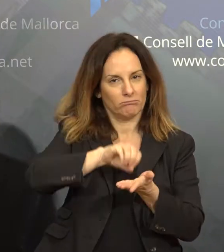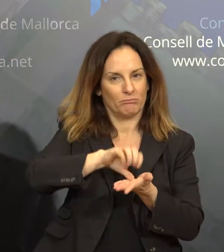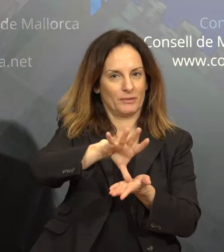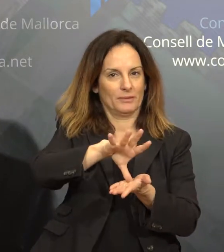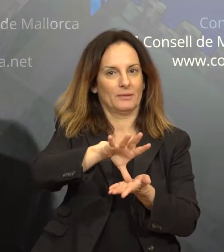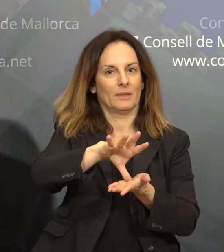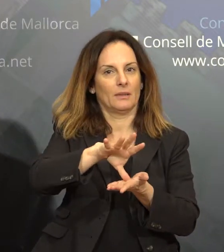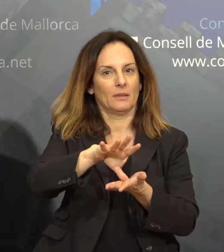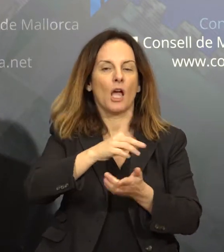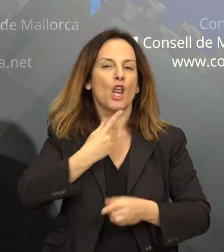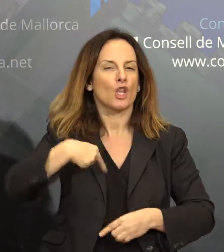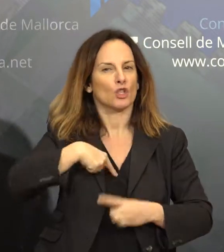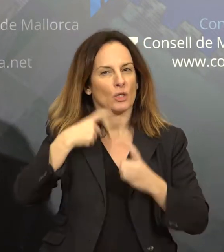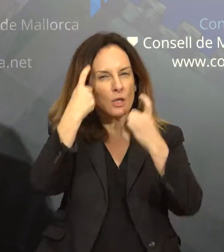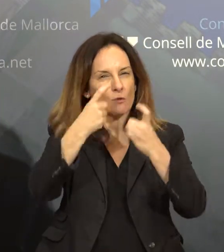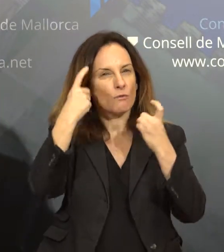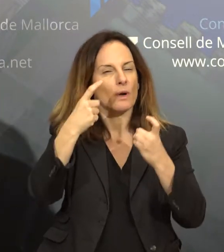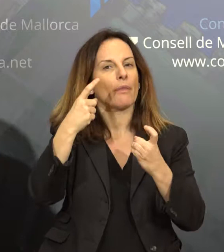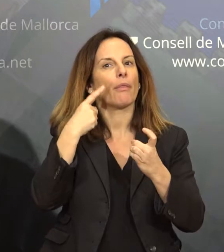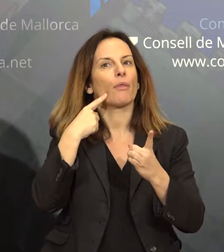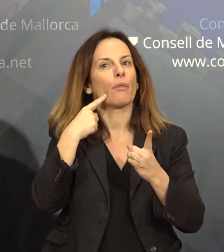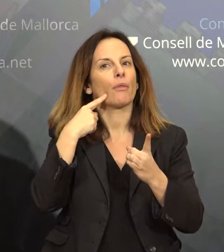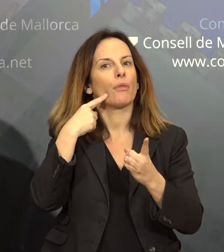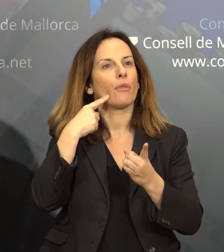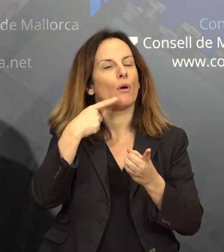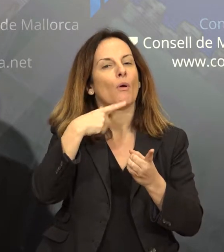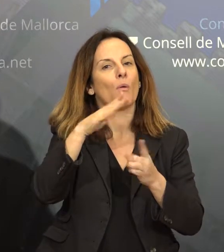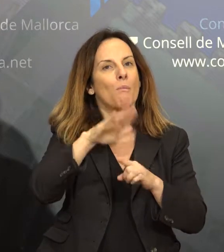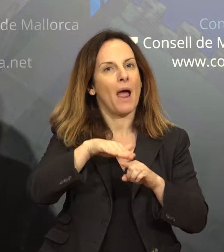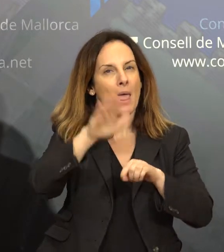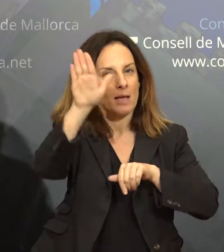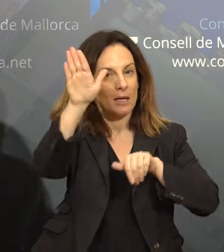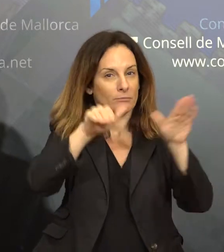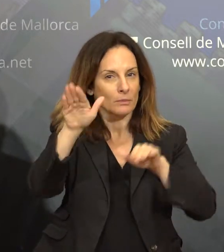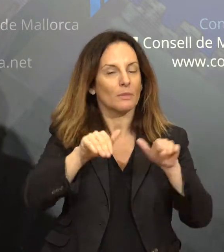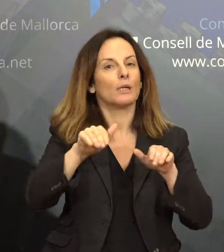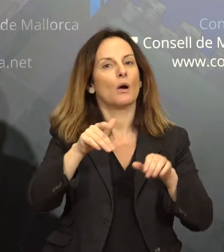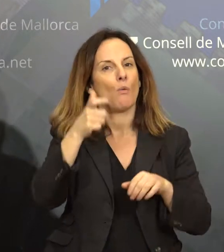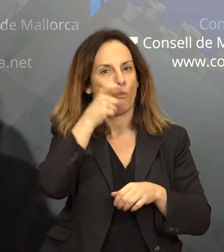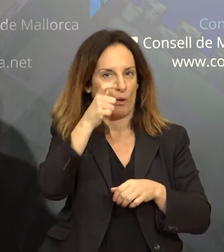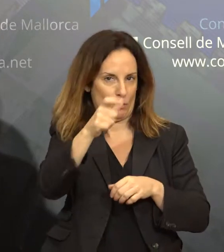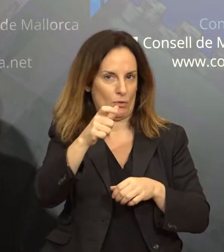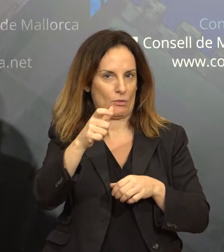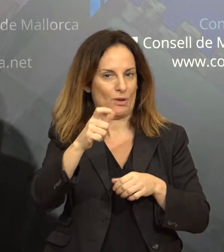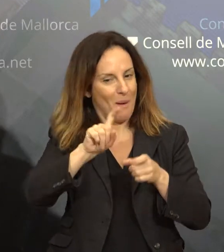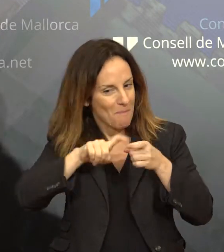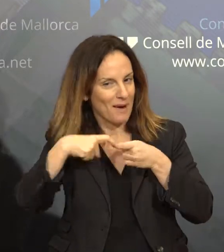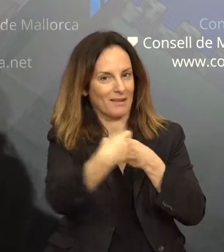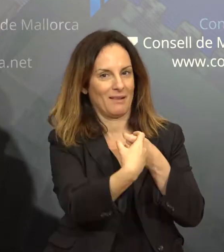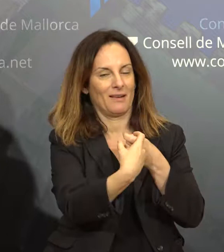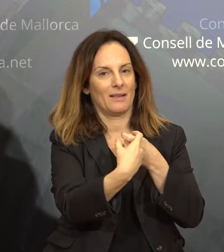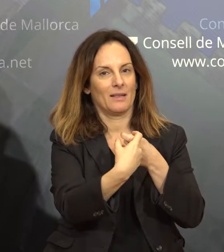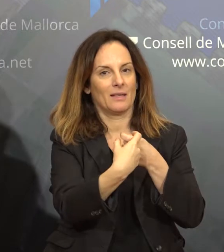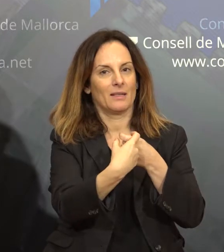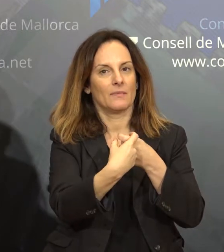fent un esforç per implicar molt de municipis i en aquest sentit